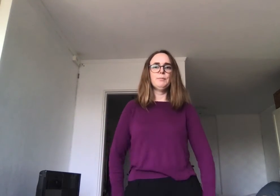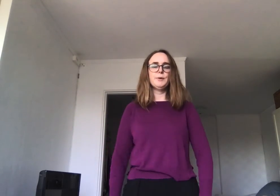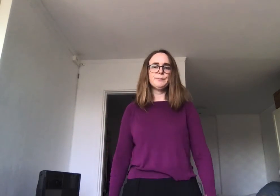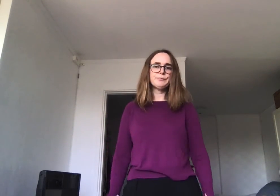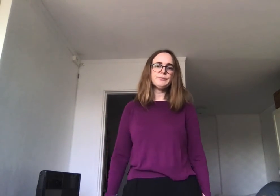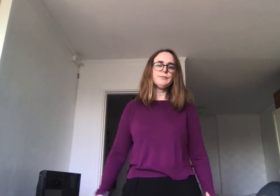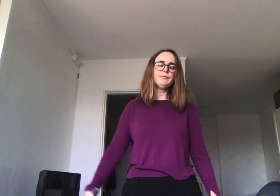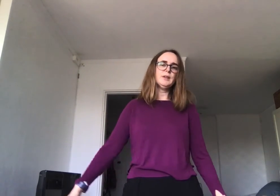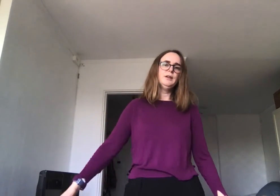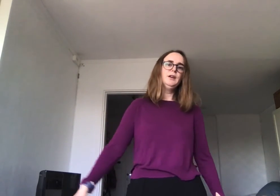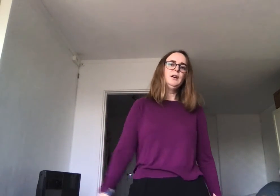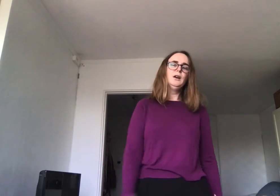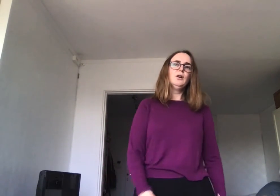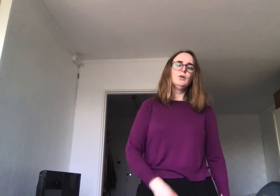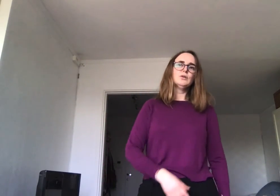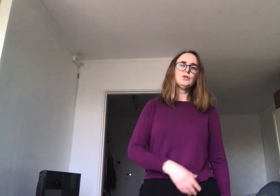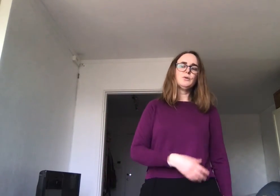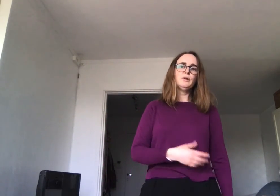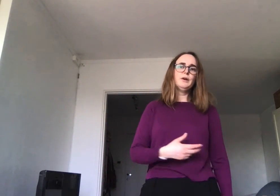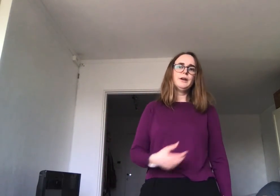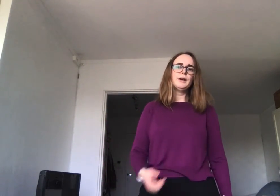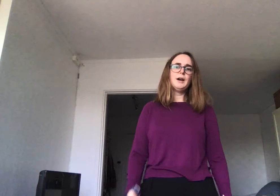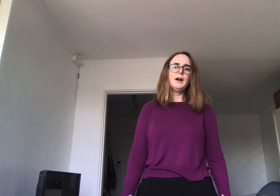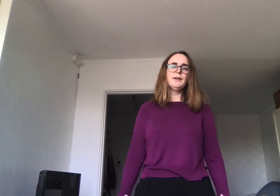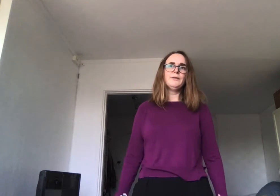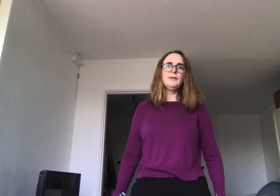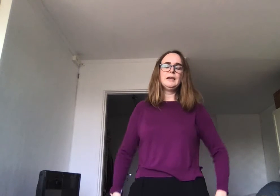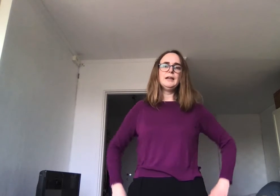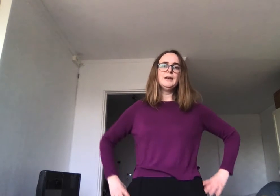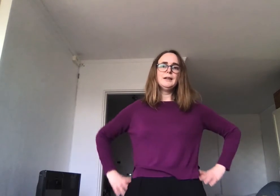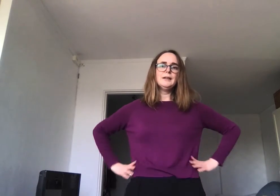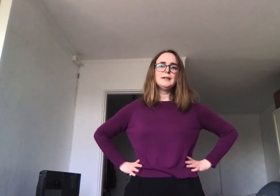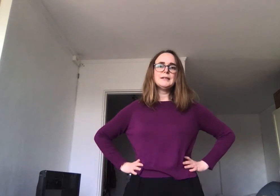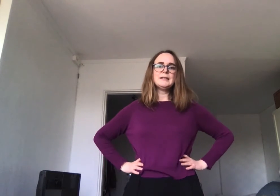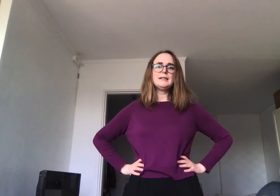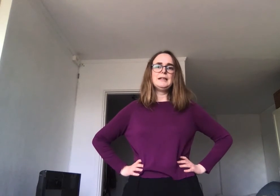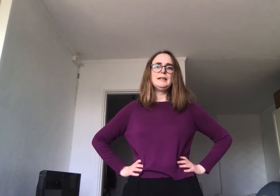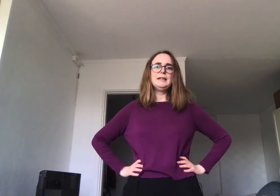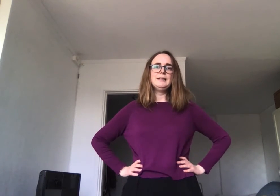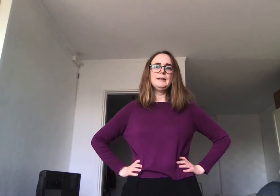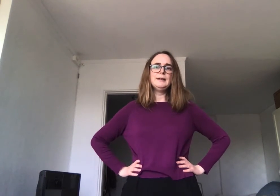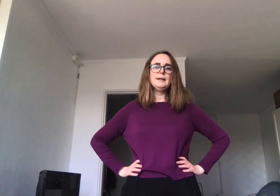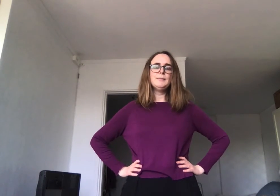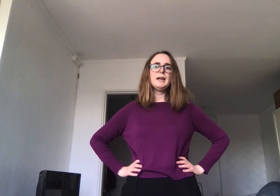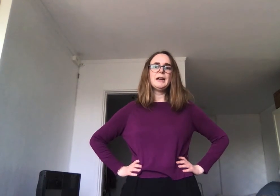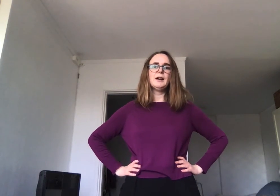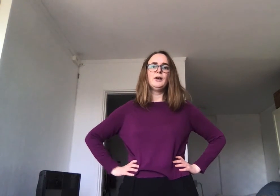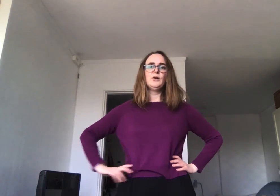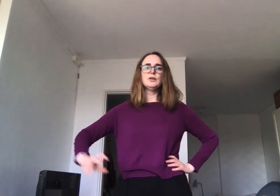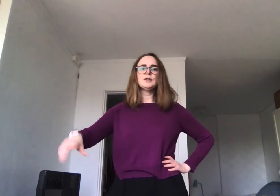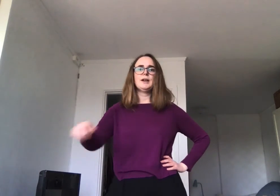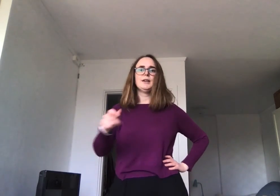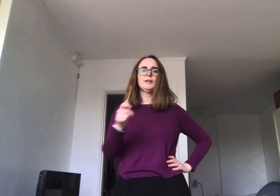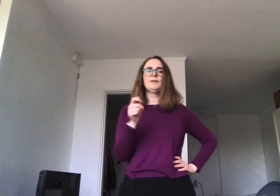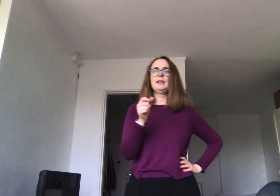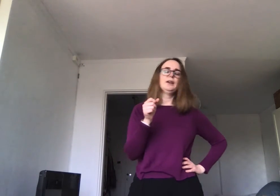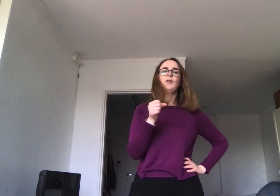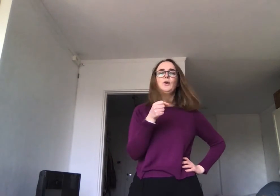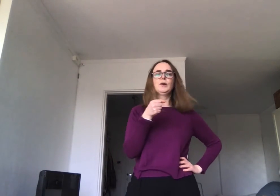Og så kan vi tenke oss at vi holder